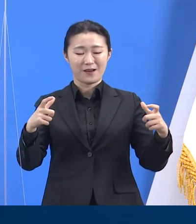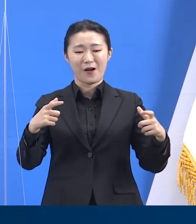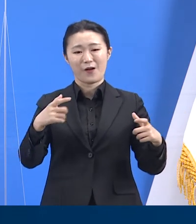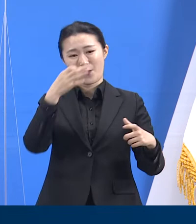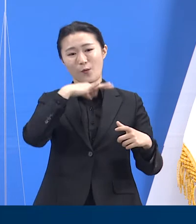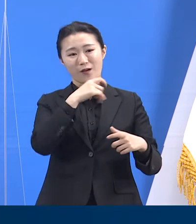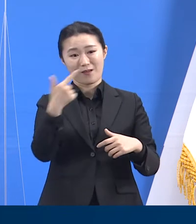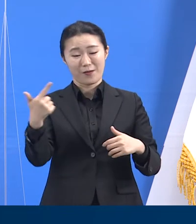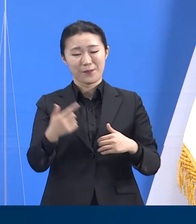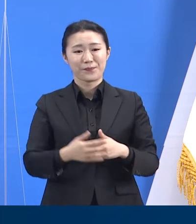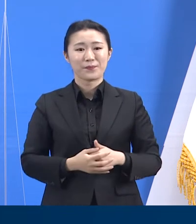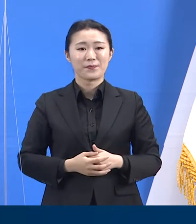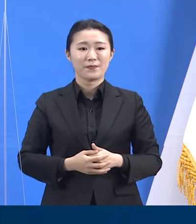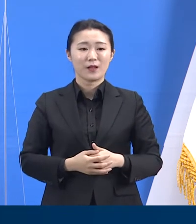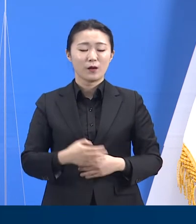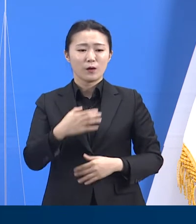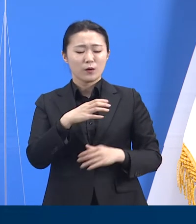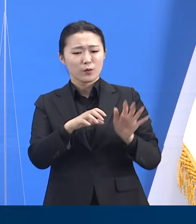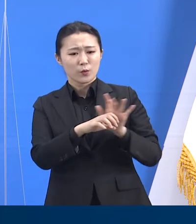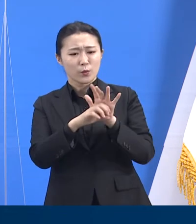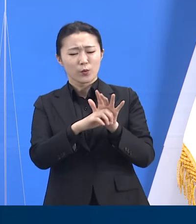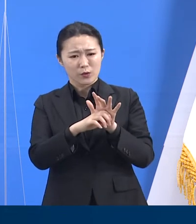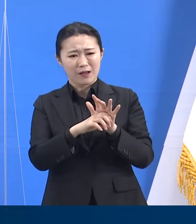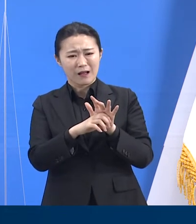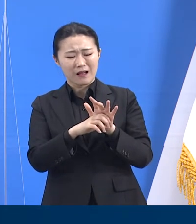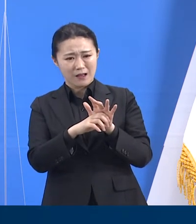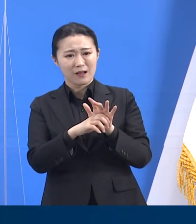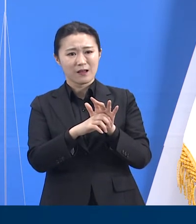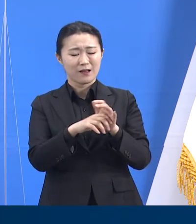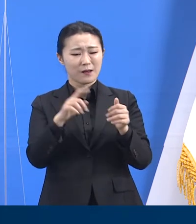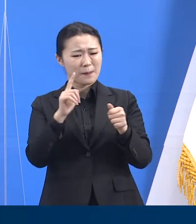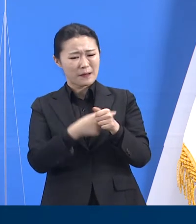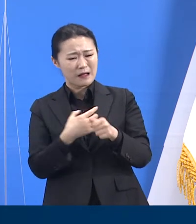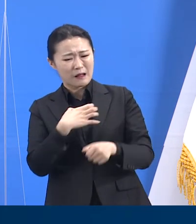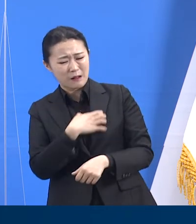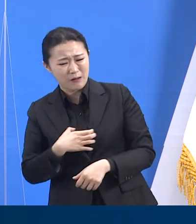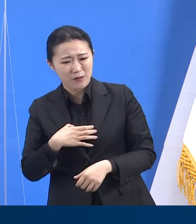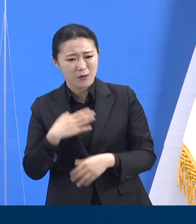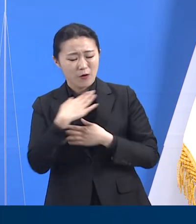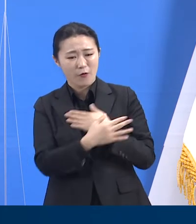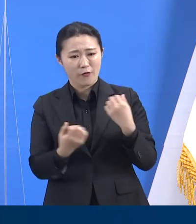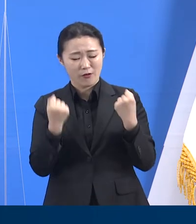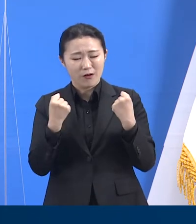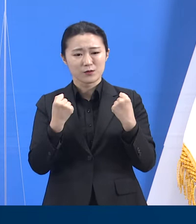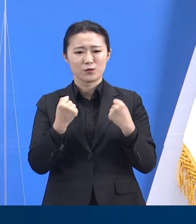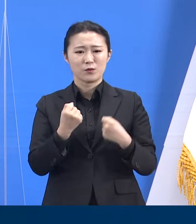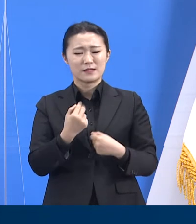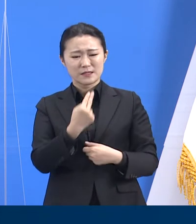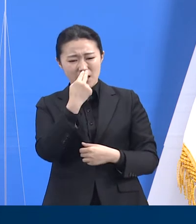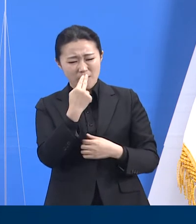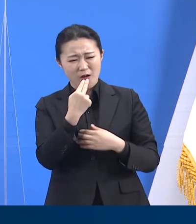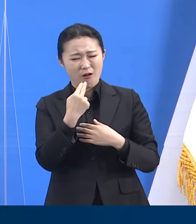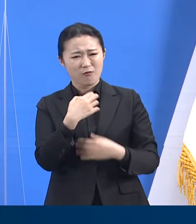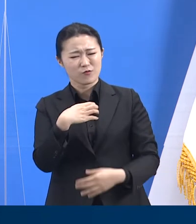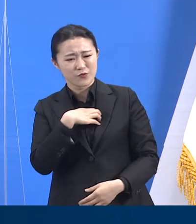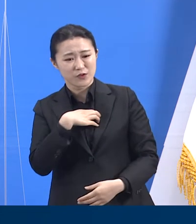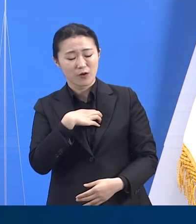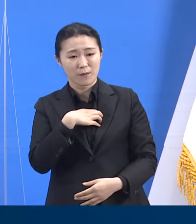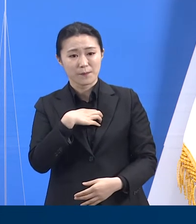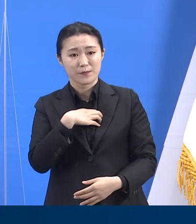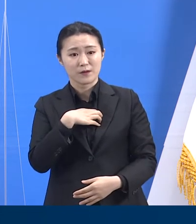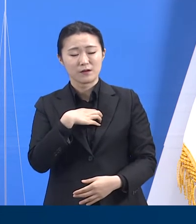인한 건강과 생명의 위협에 있어 제일 중요한 위험인자는 연령입니다. 이는 전세계 어느 나라, 어느